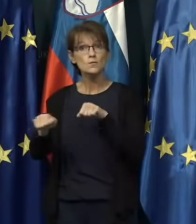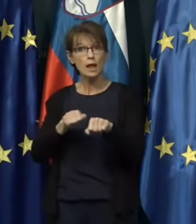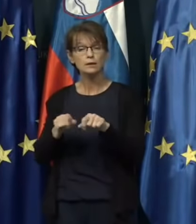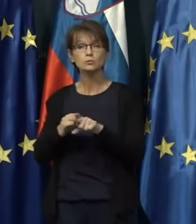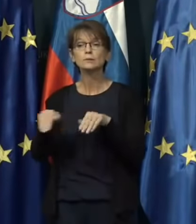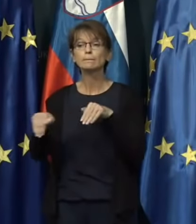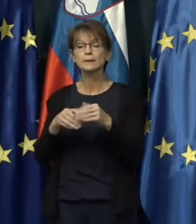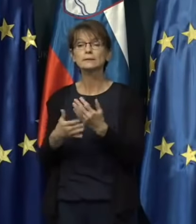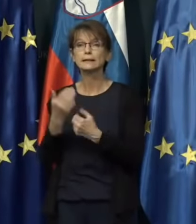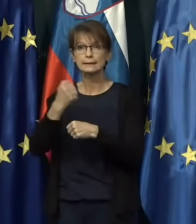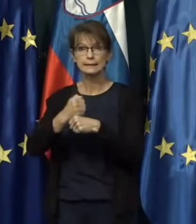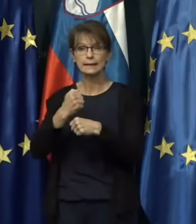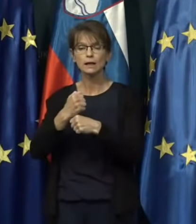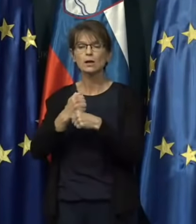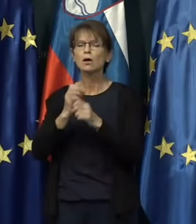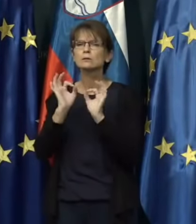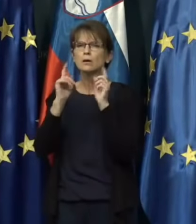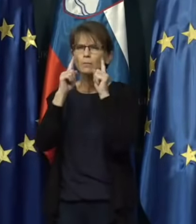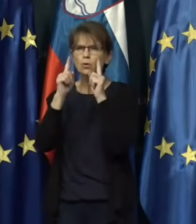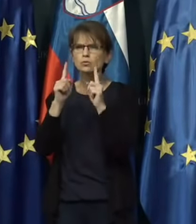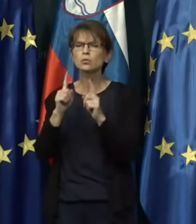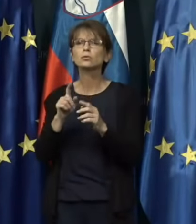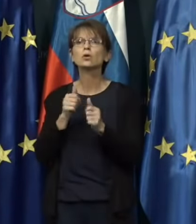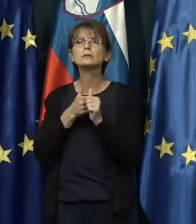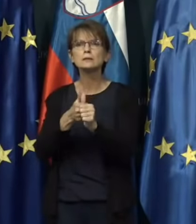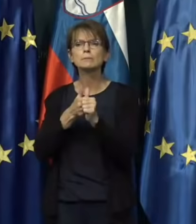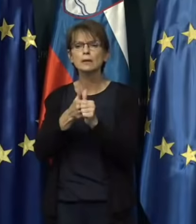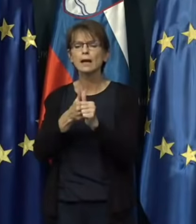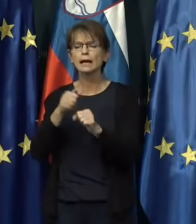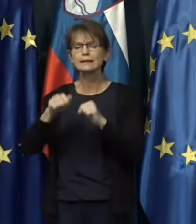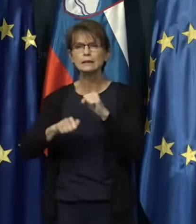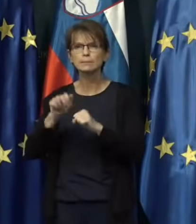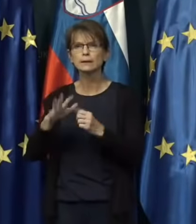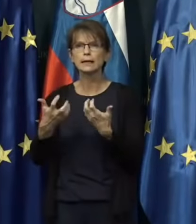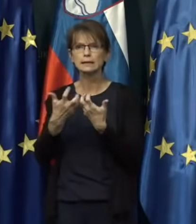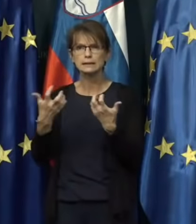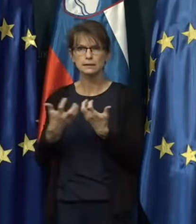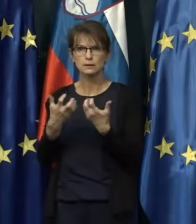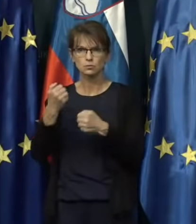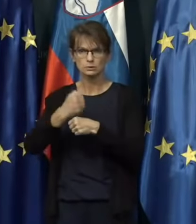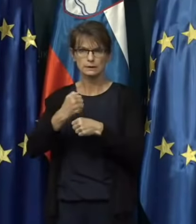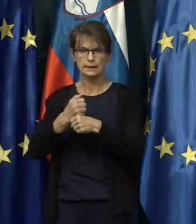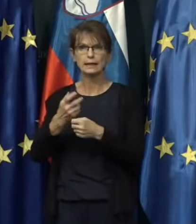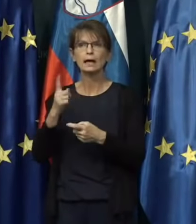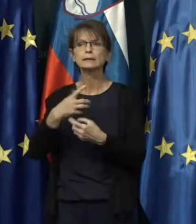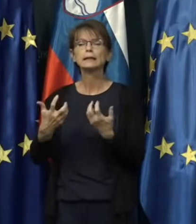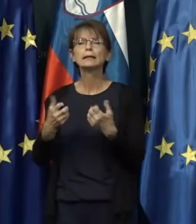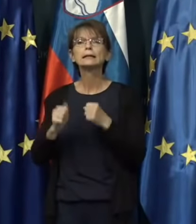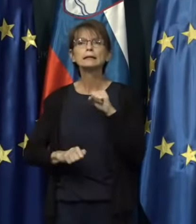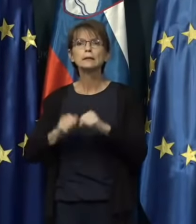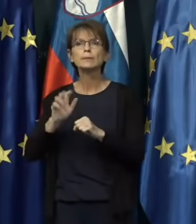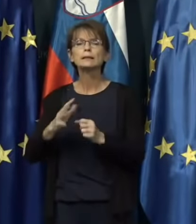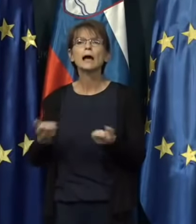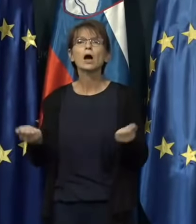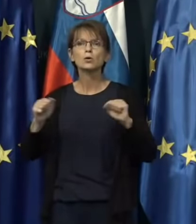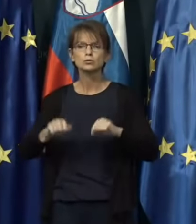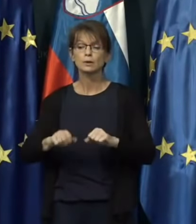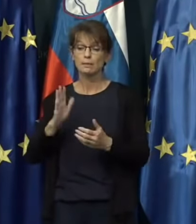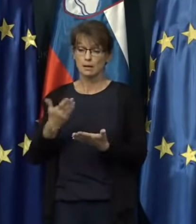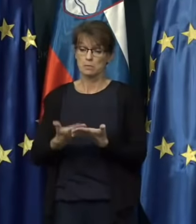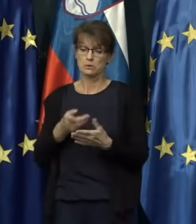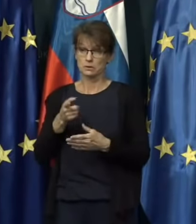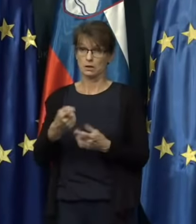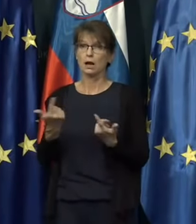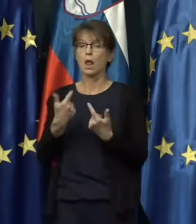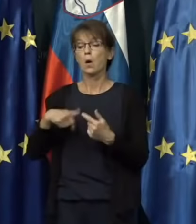Ministrstvo za delo pozorno spremlja gibanje na trgu dela, gibanje v gospodarstvo in na podlagi tega se bomo lahko odločili